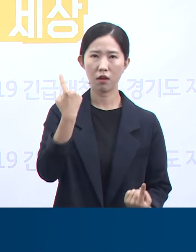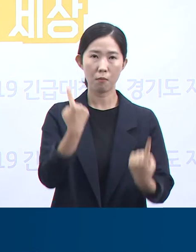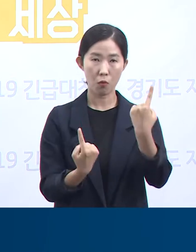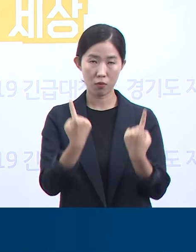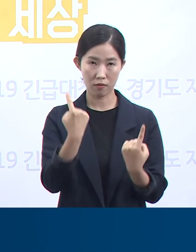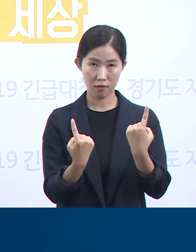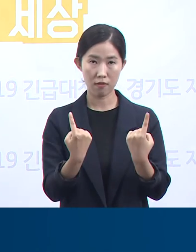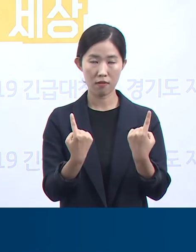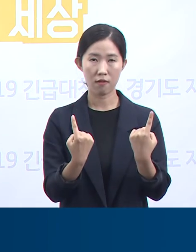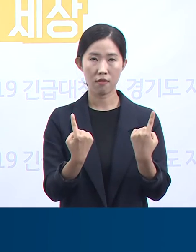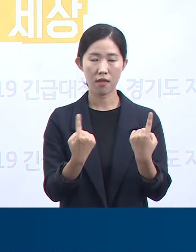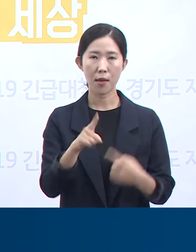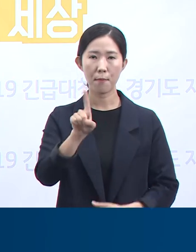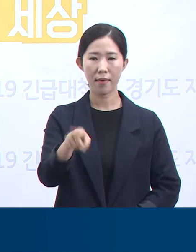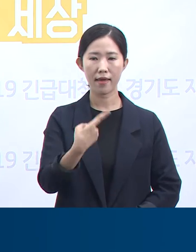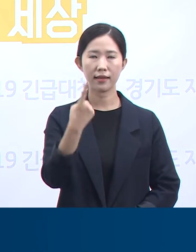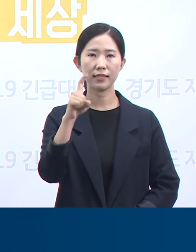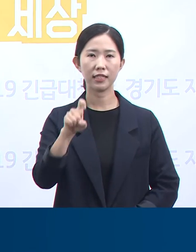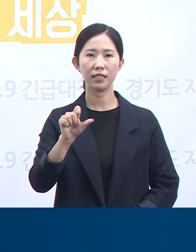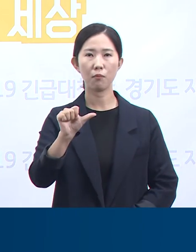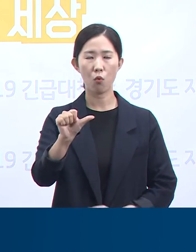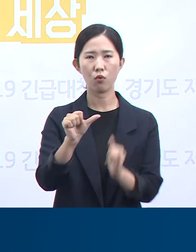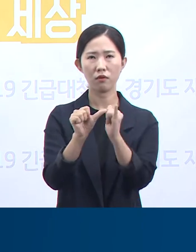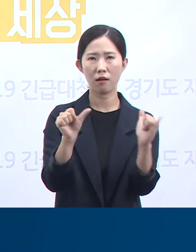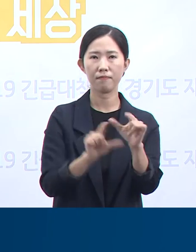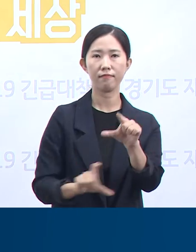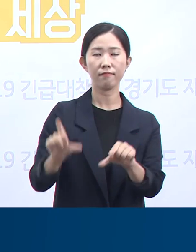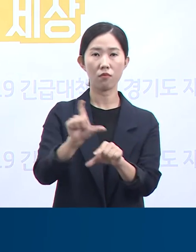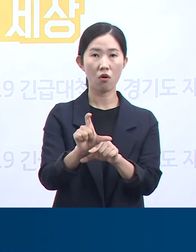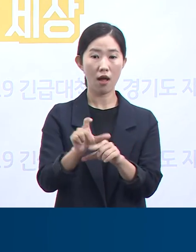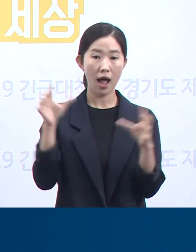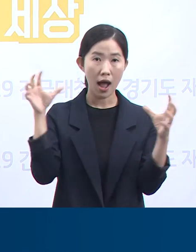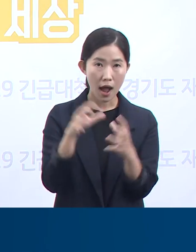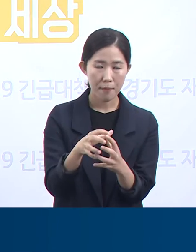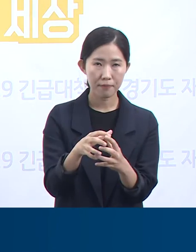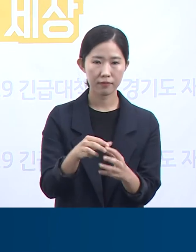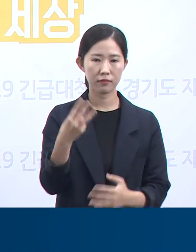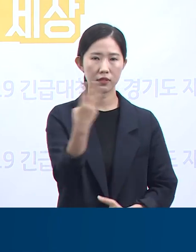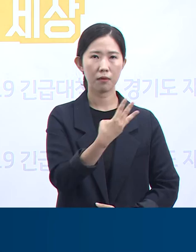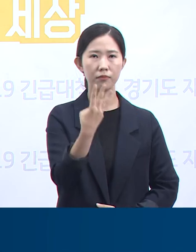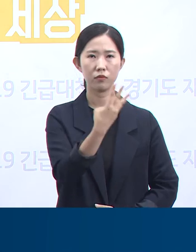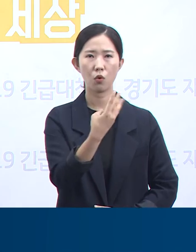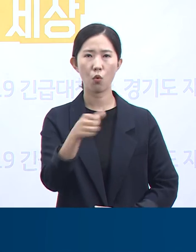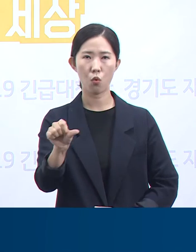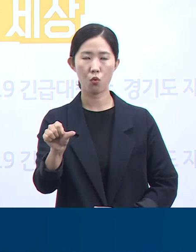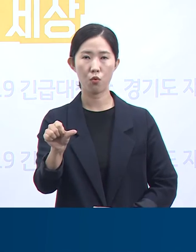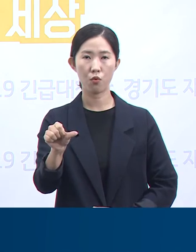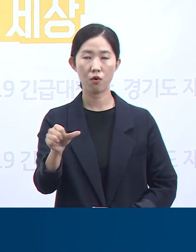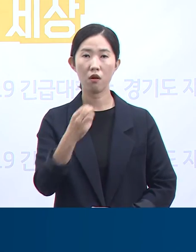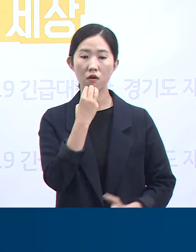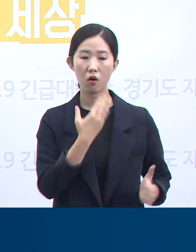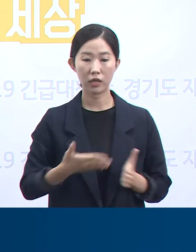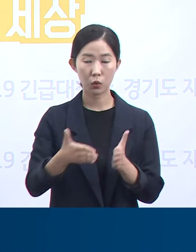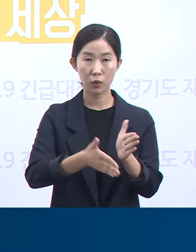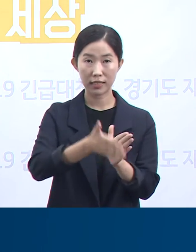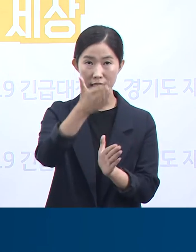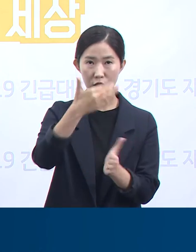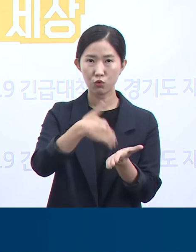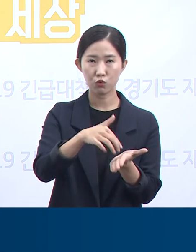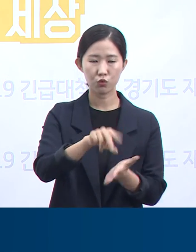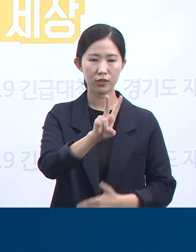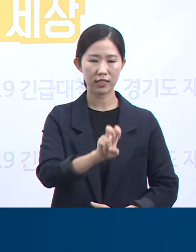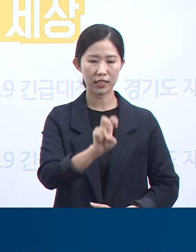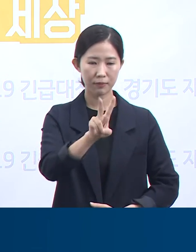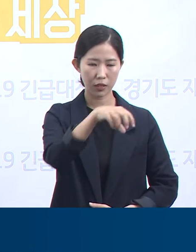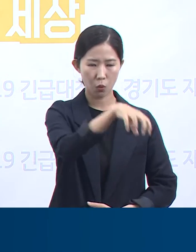대비하여 115명이 증가한 총 3,005명으로 도내 22개 시군에서 확진자가